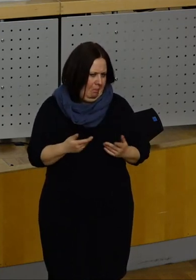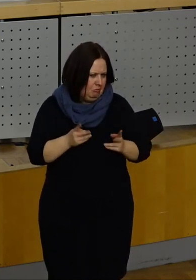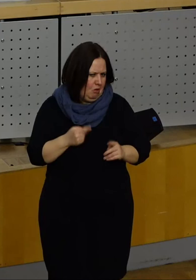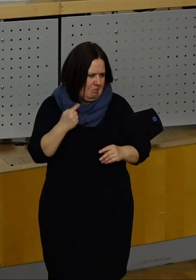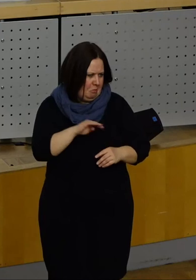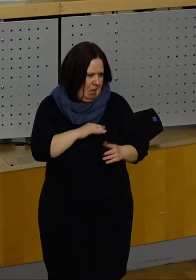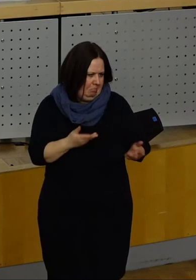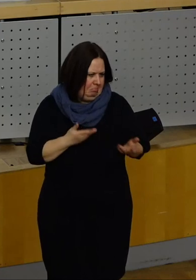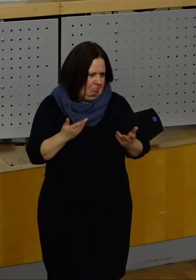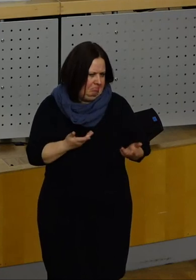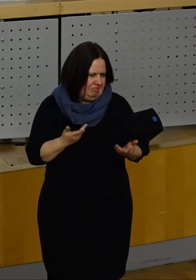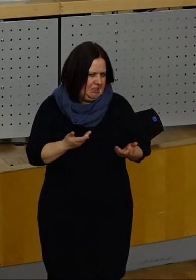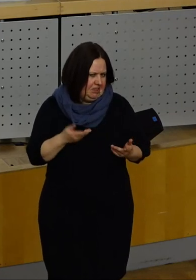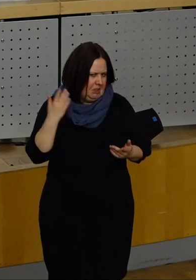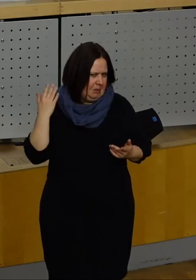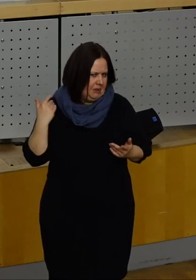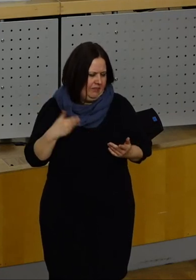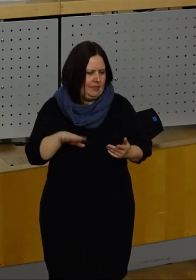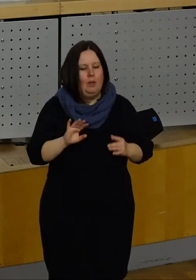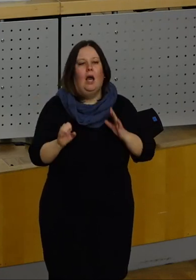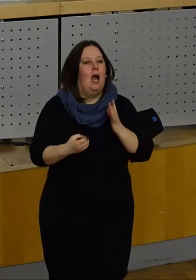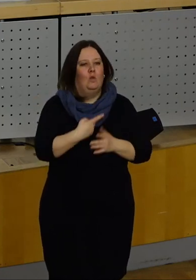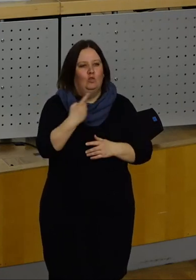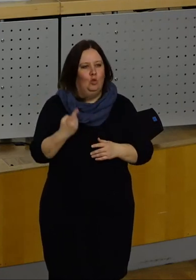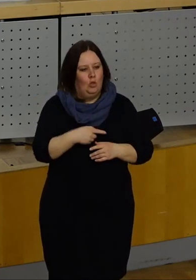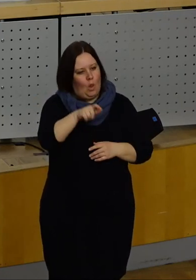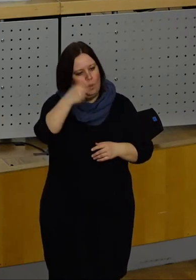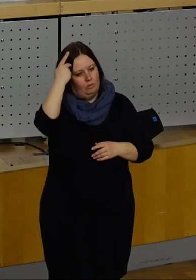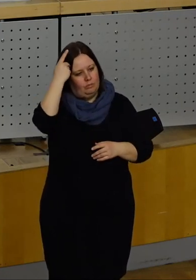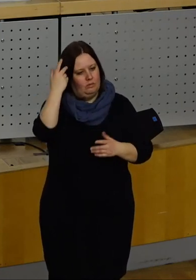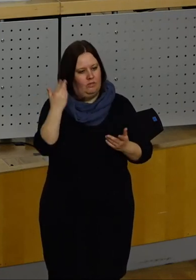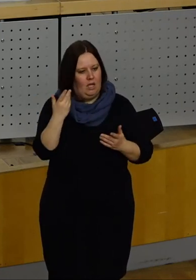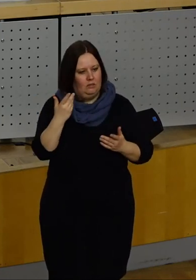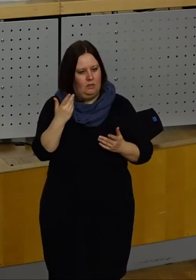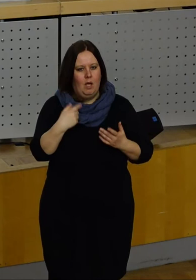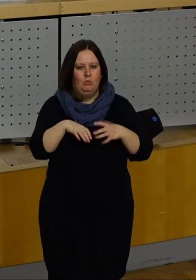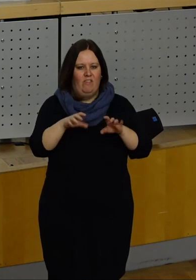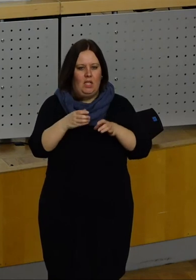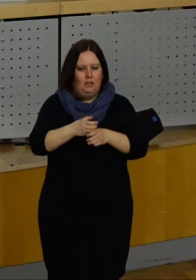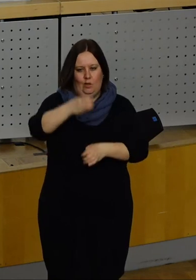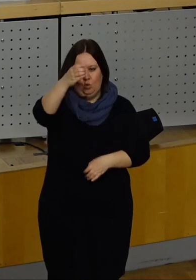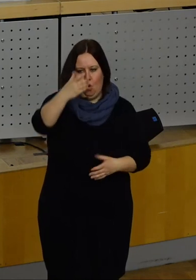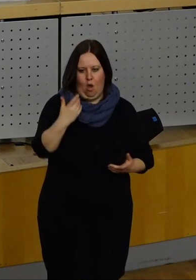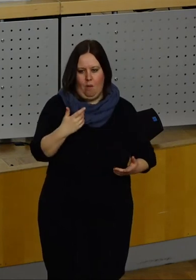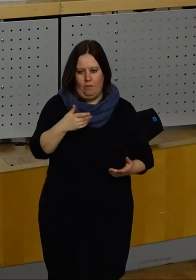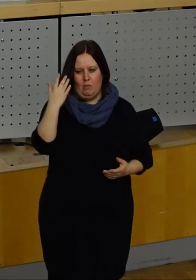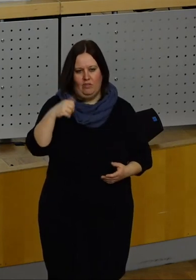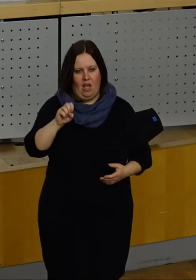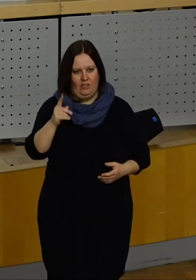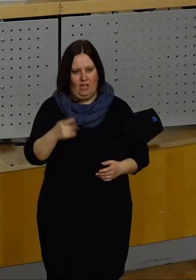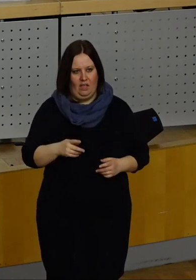Stadtratskollegen. Aber diese aktuelle Stunde ist noch in den Köpfen der Leute. Es ging damals um den Fernsehturm, eingebracht von der AfD-Fraktion.